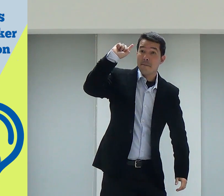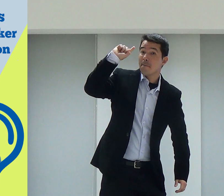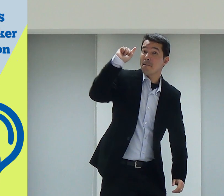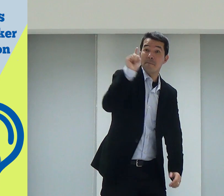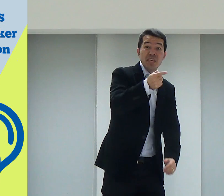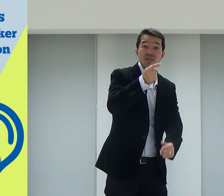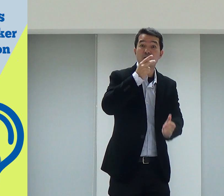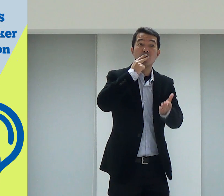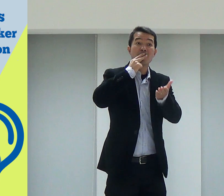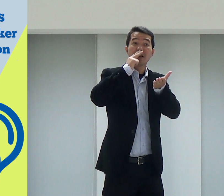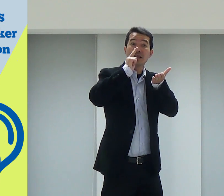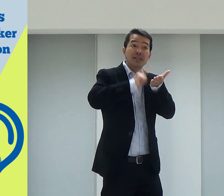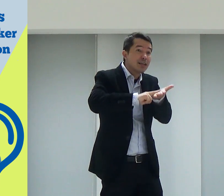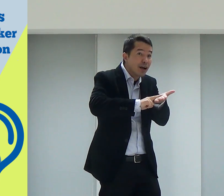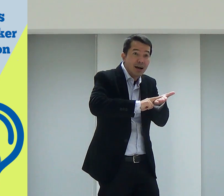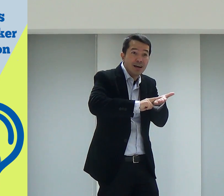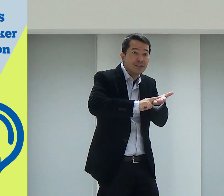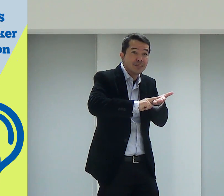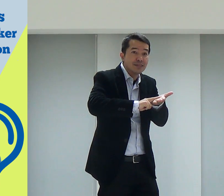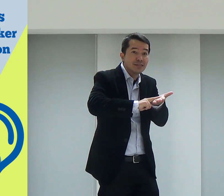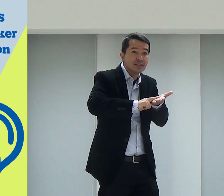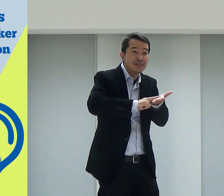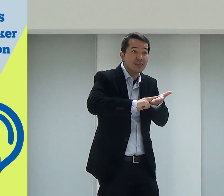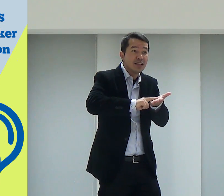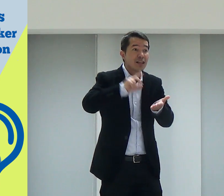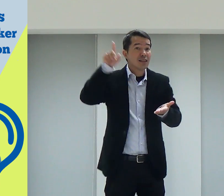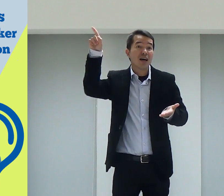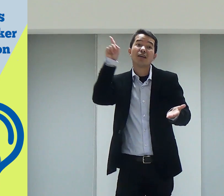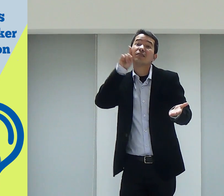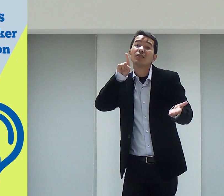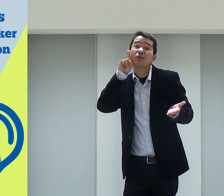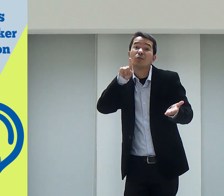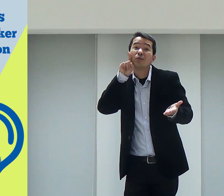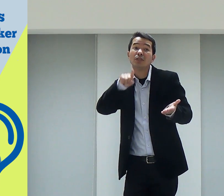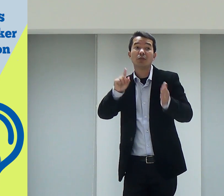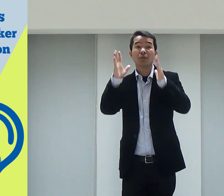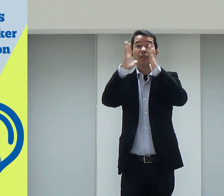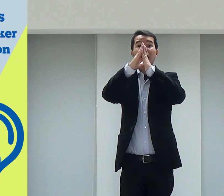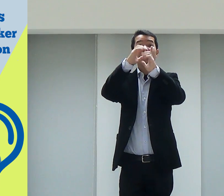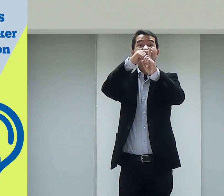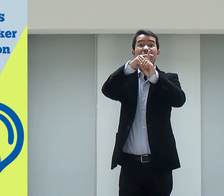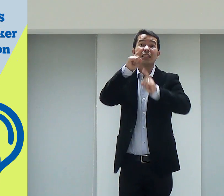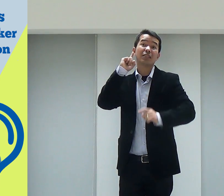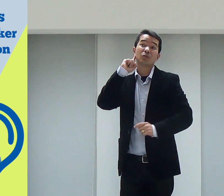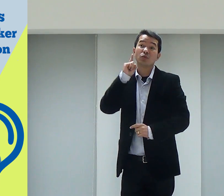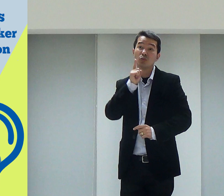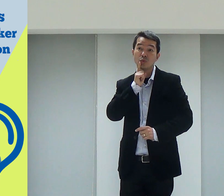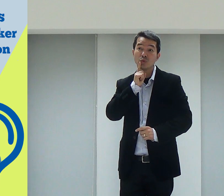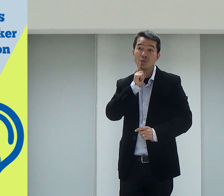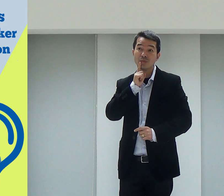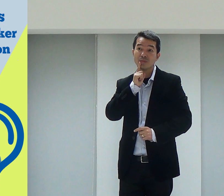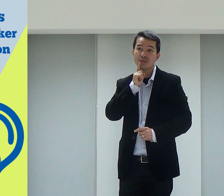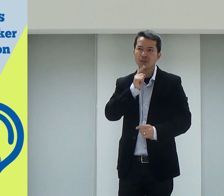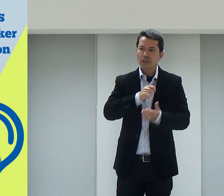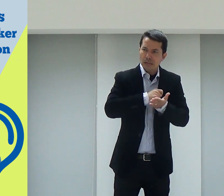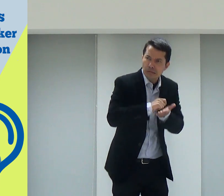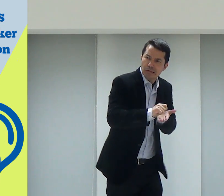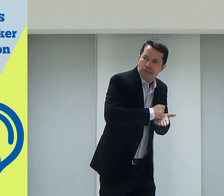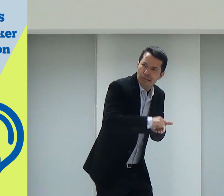escrever mil cartas lá nos Estados Unidos, lá na igreja com os surdos,